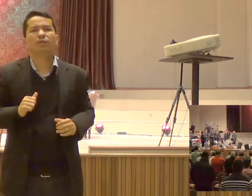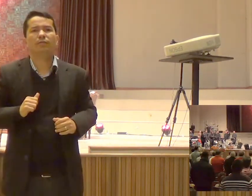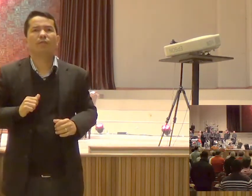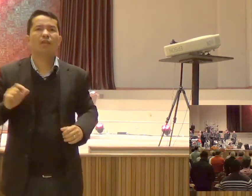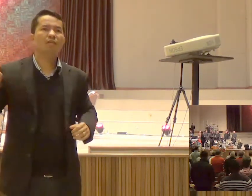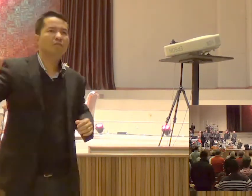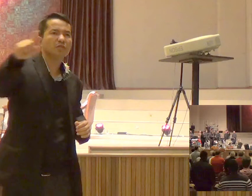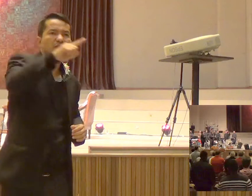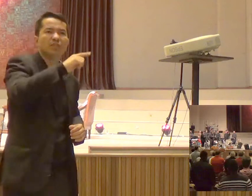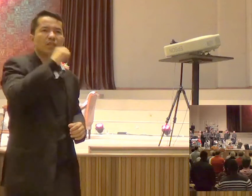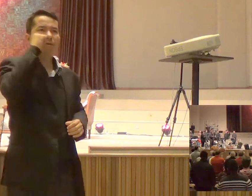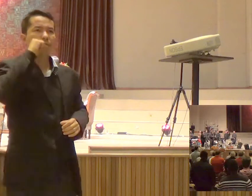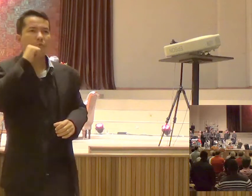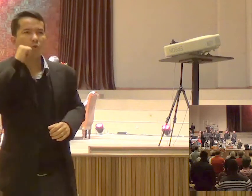Porque é tudo Que elas querem